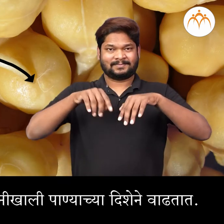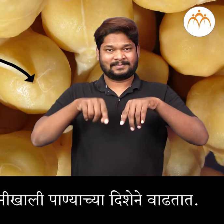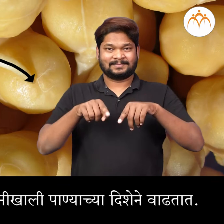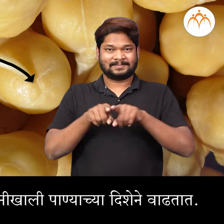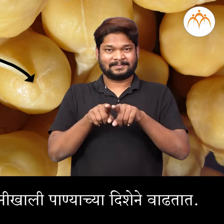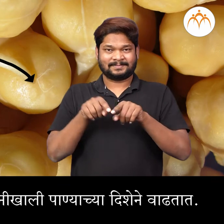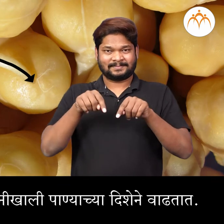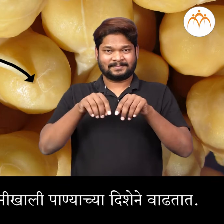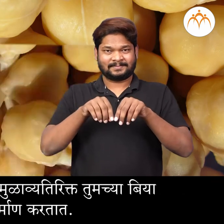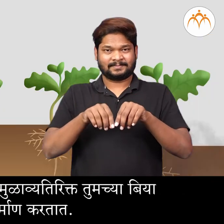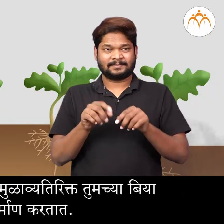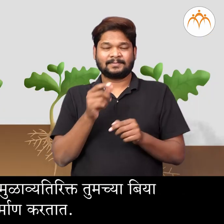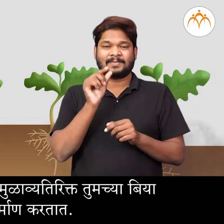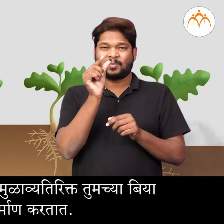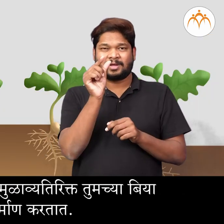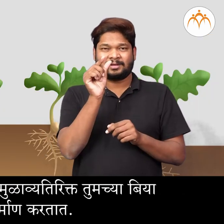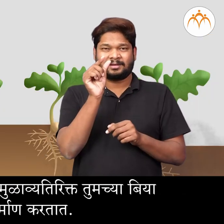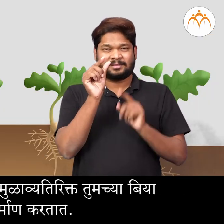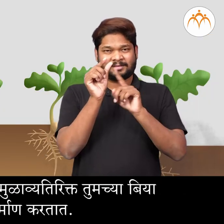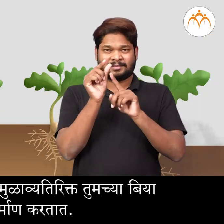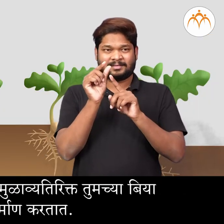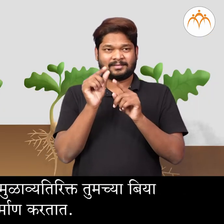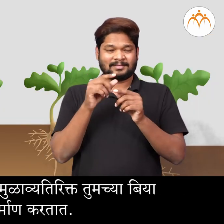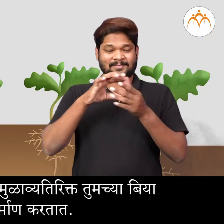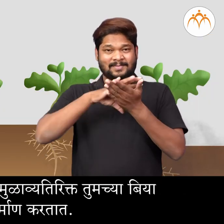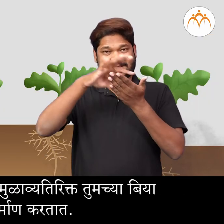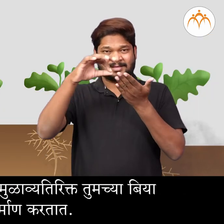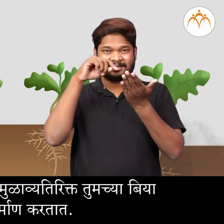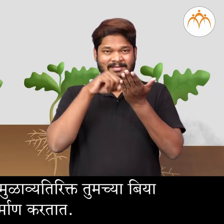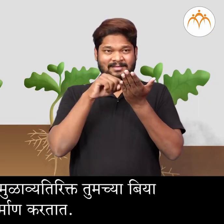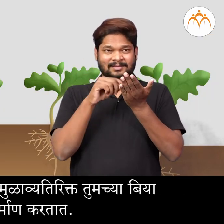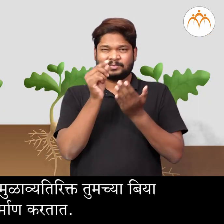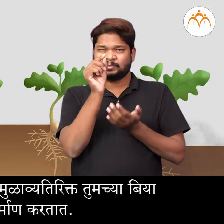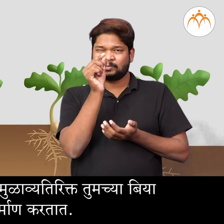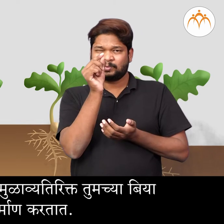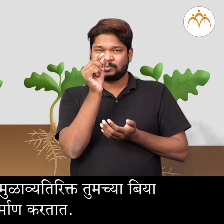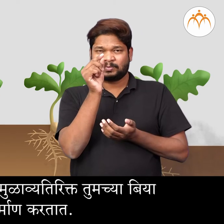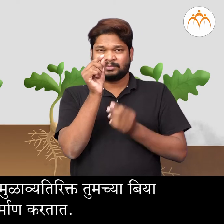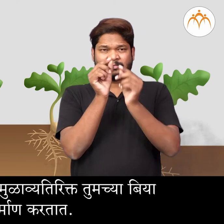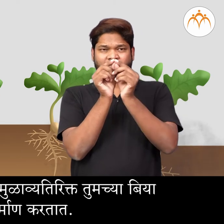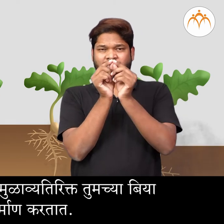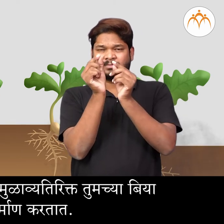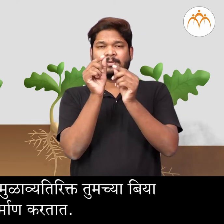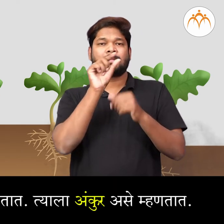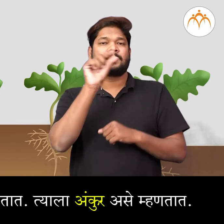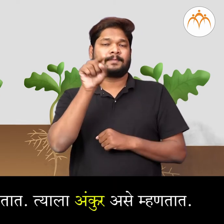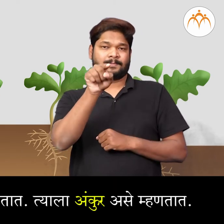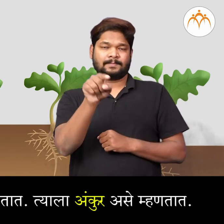वाडता। दूसर्या बाजूला आदी मूला व्यतिरिक्त तुम्हा बिया अक्षा निर्मान करता। जाला